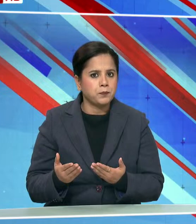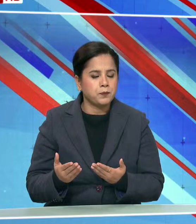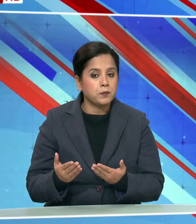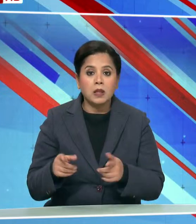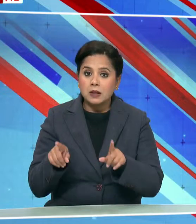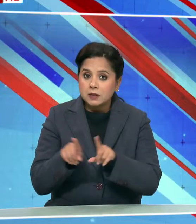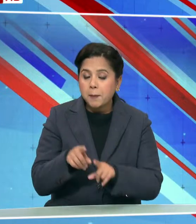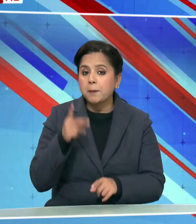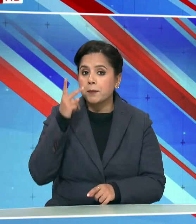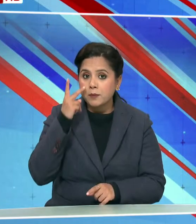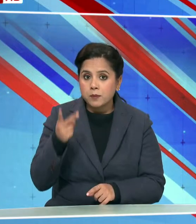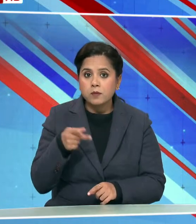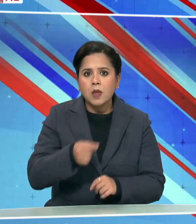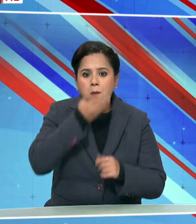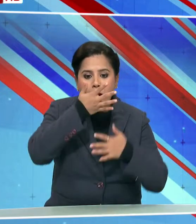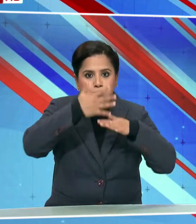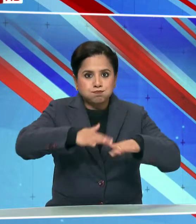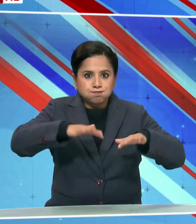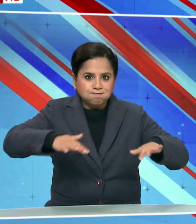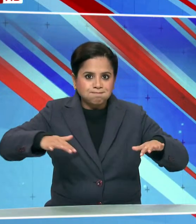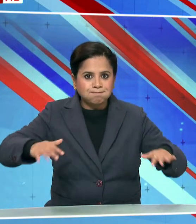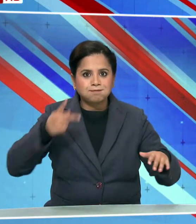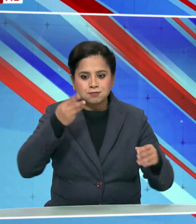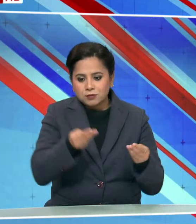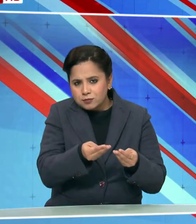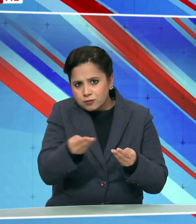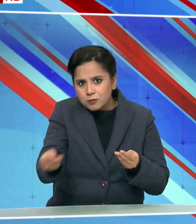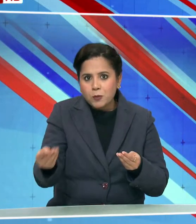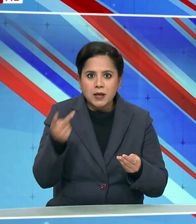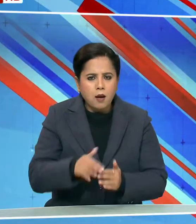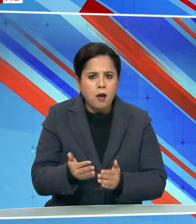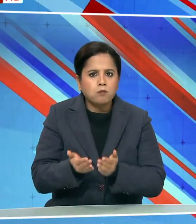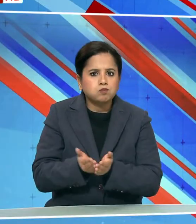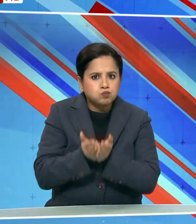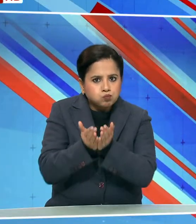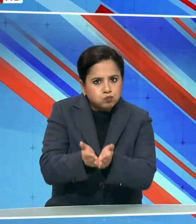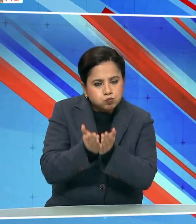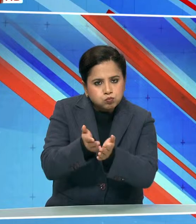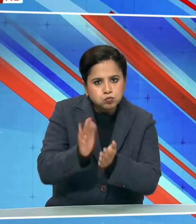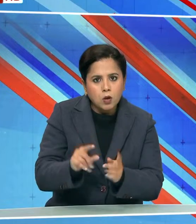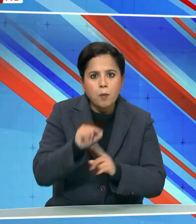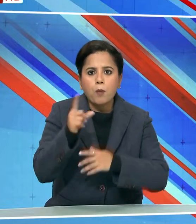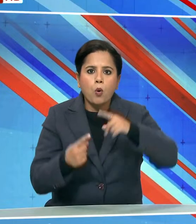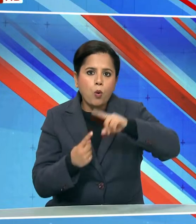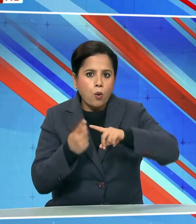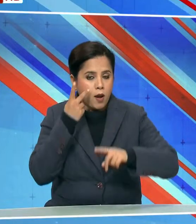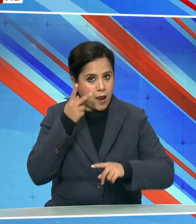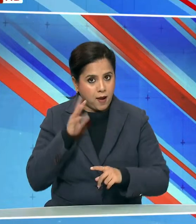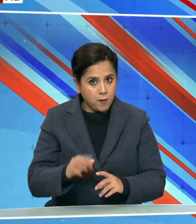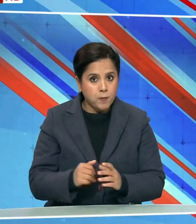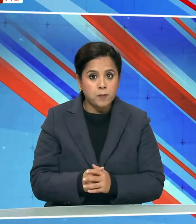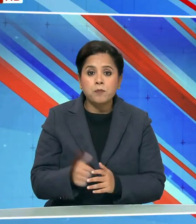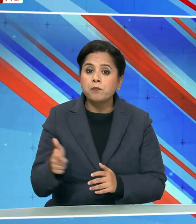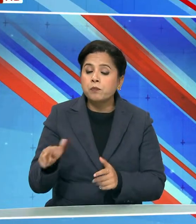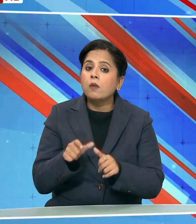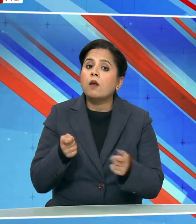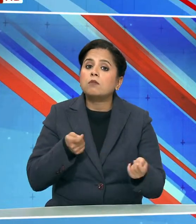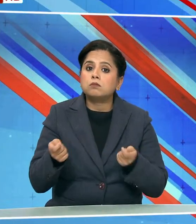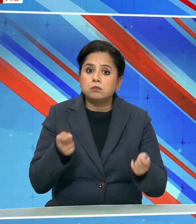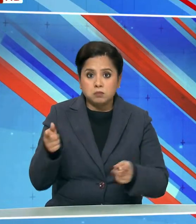समुंदर के साथ जितने भी अड़िस्टेटर बहुत अच्छे